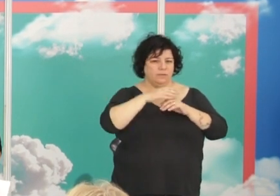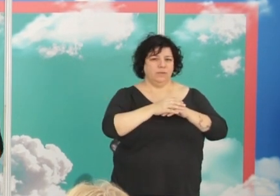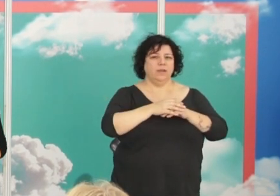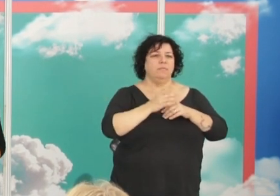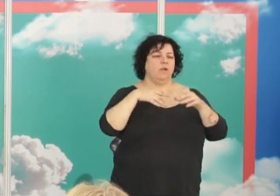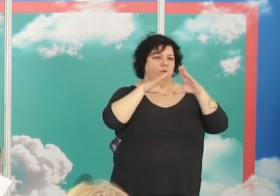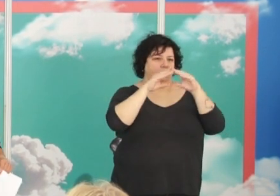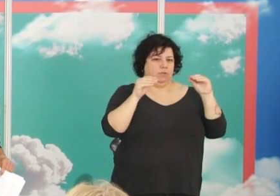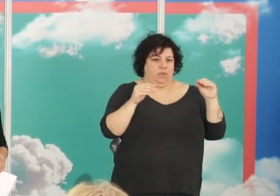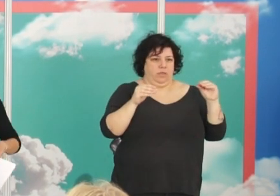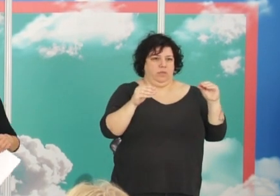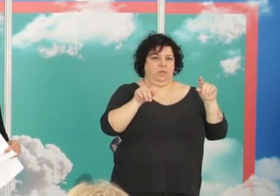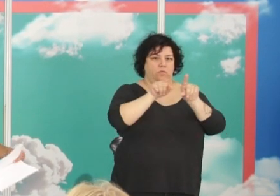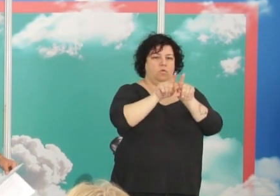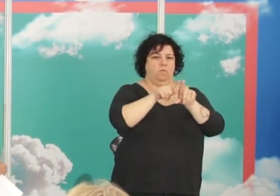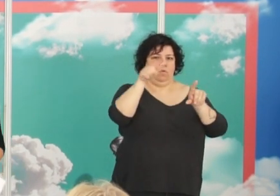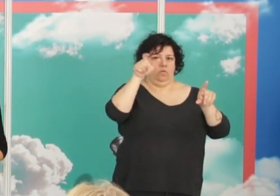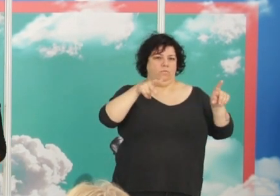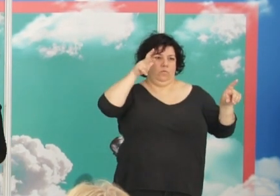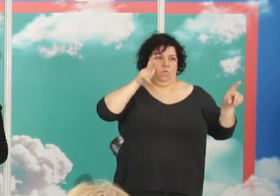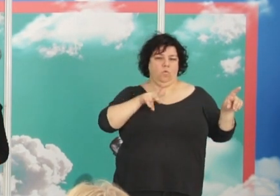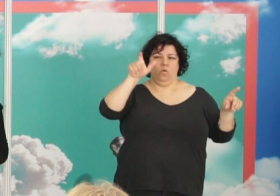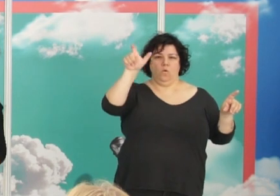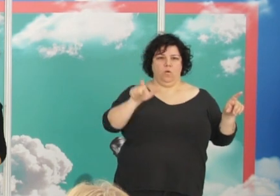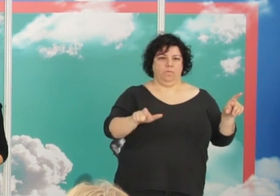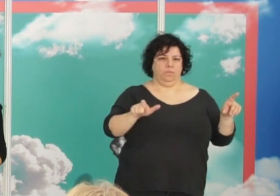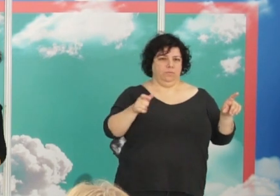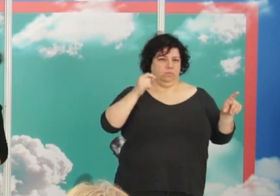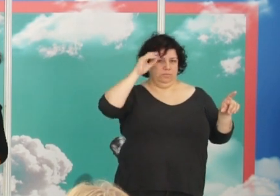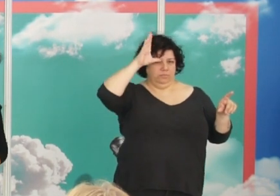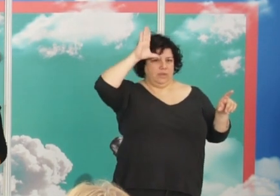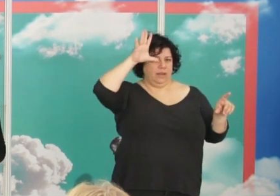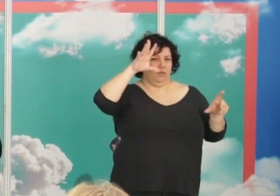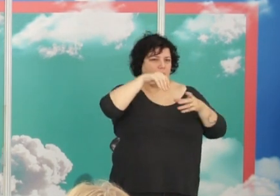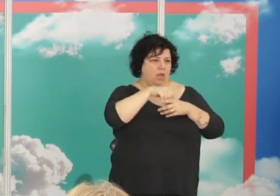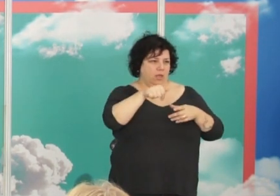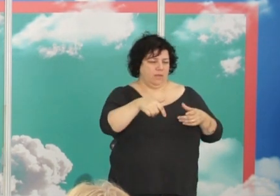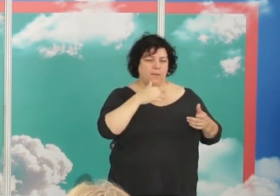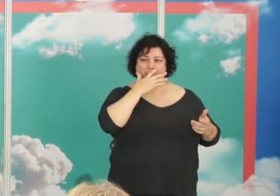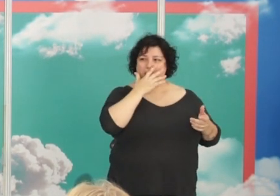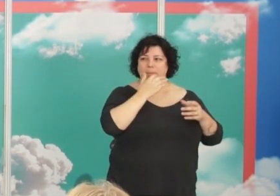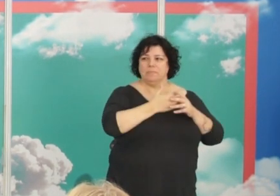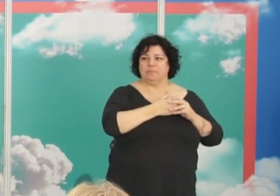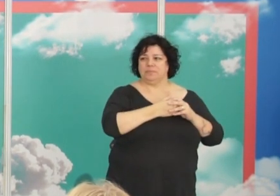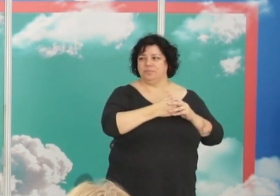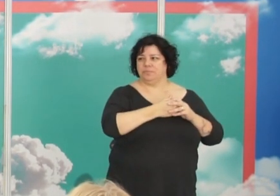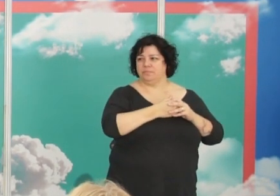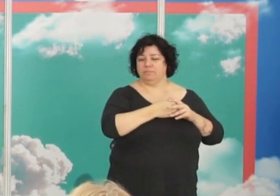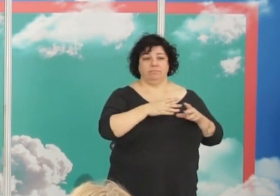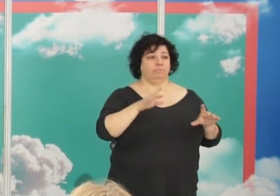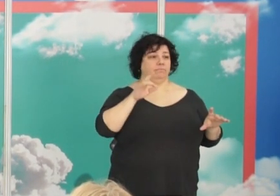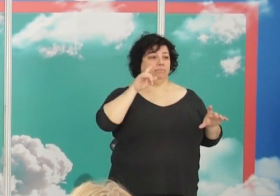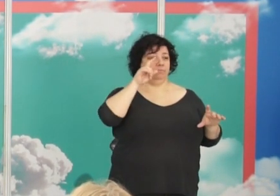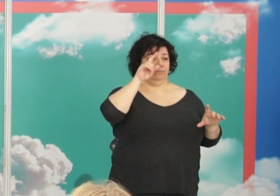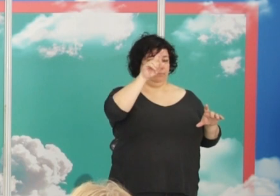Universidad de Oxford era un verdadero lujo tener un talento como él allí. De allí